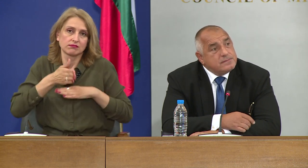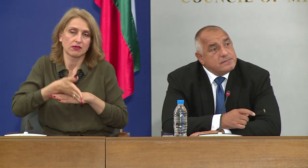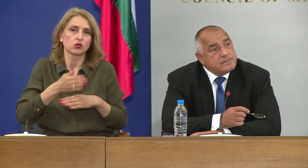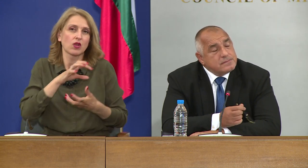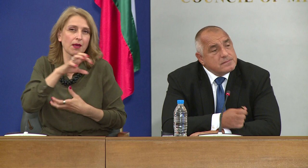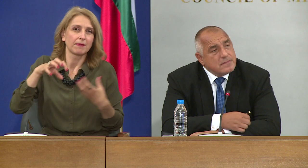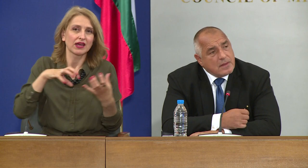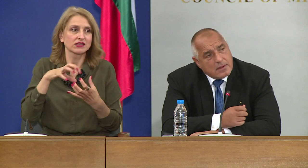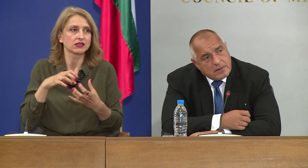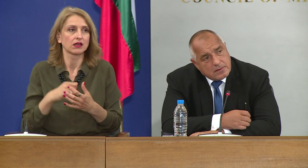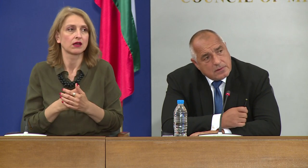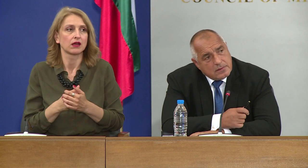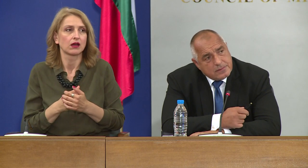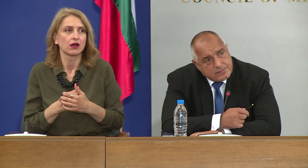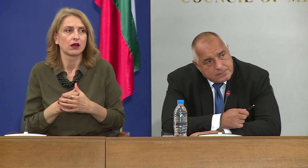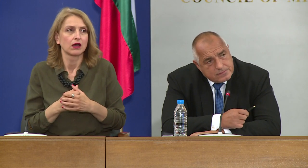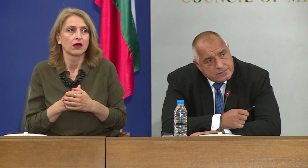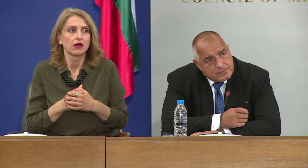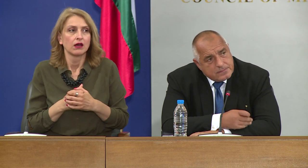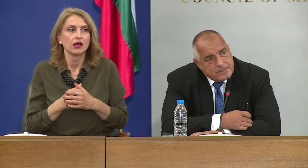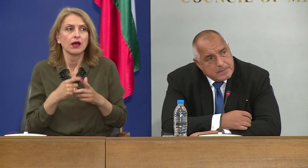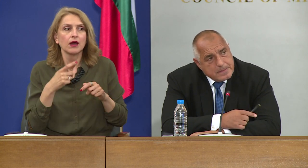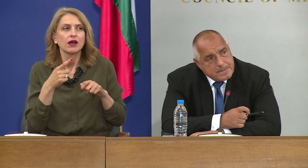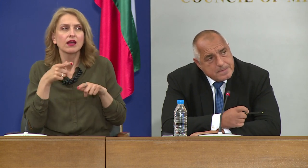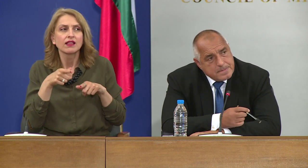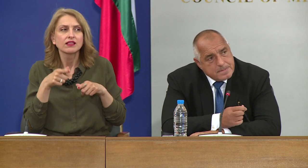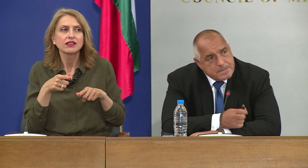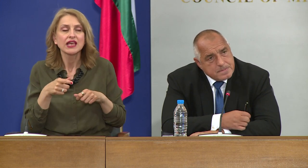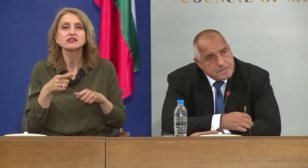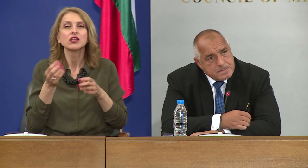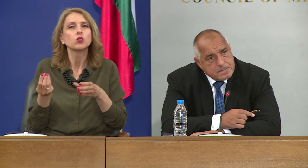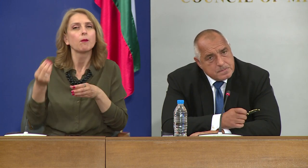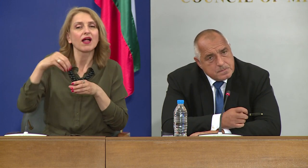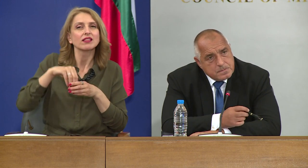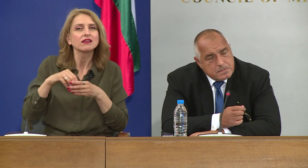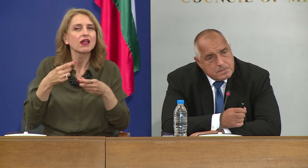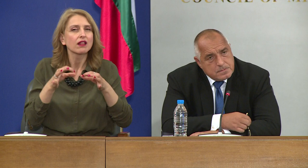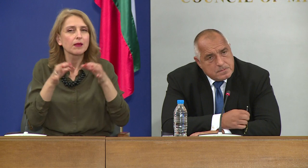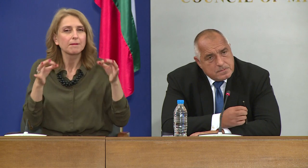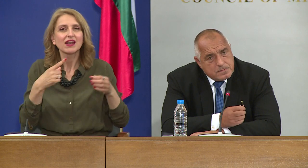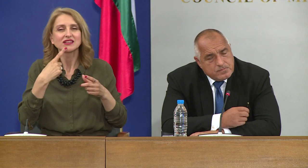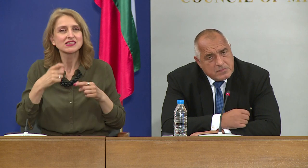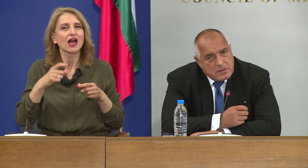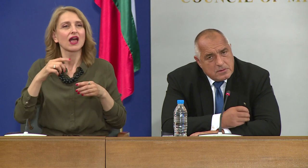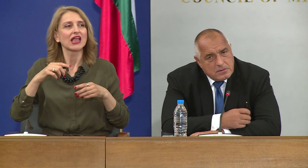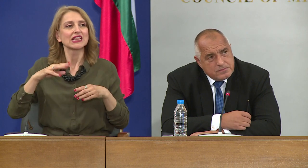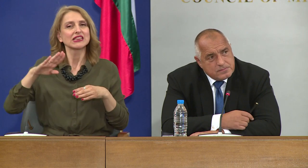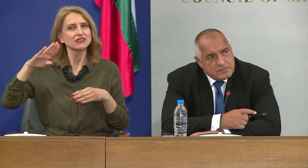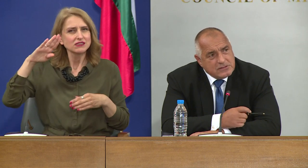Добър ден, господин Борисов. Някакви допълнителни мерки по тези три дъ? Дисциплина, дистанция и какво беше?